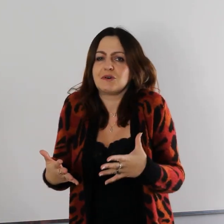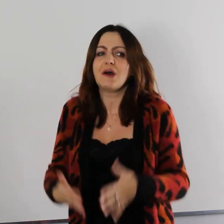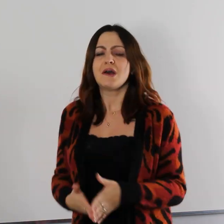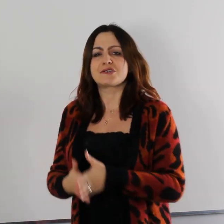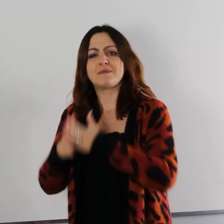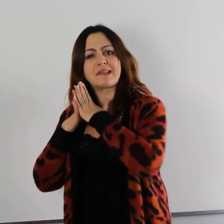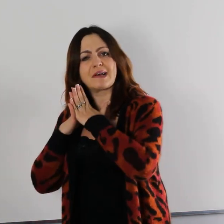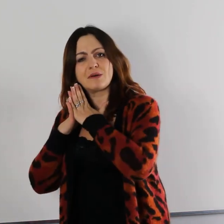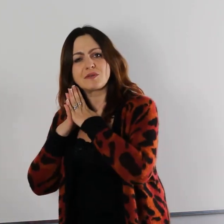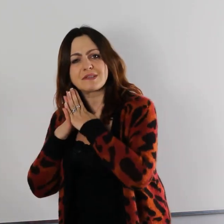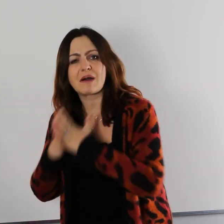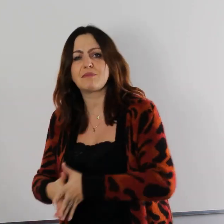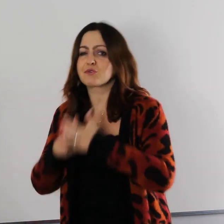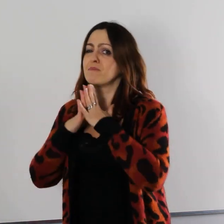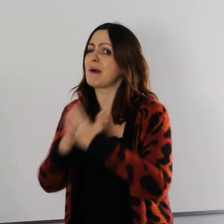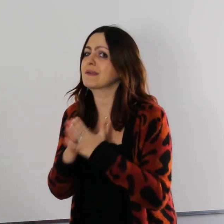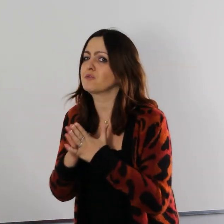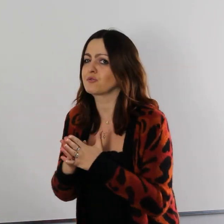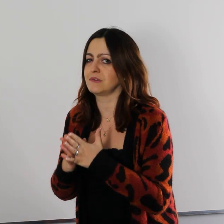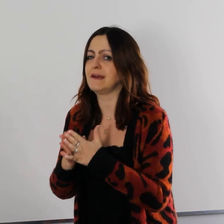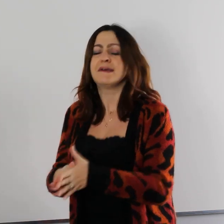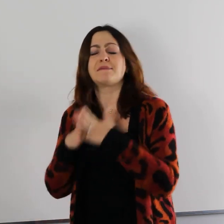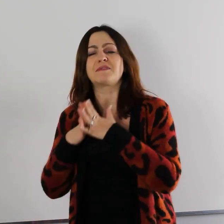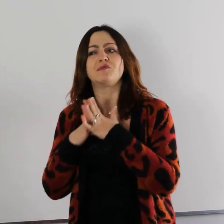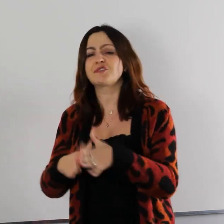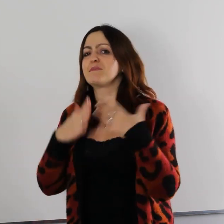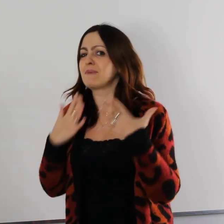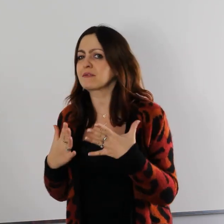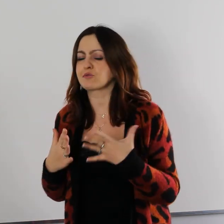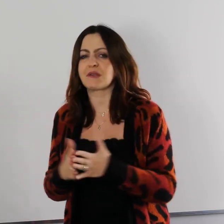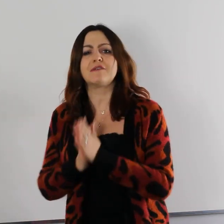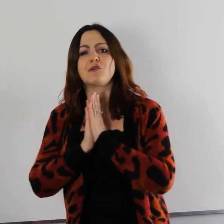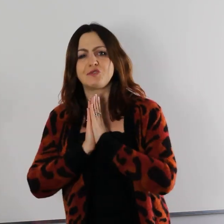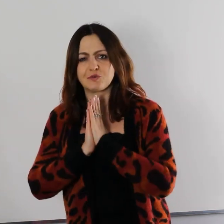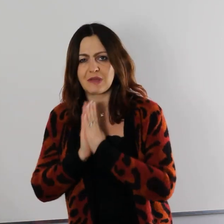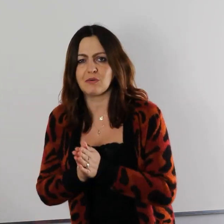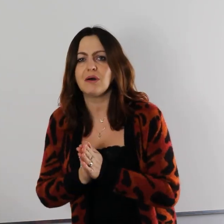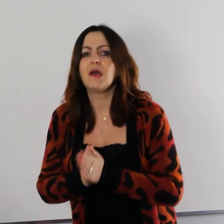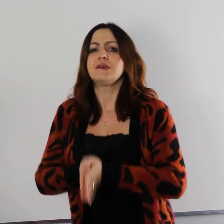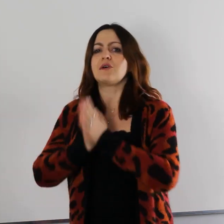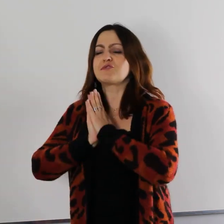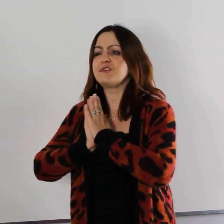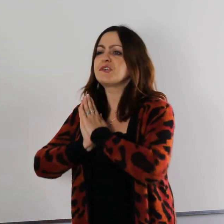to, żeby mnie ten kanał odzyskała. Było to bardzo trudne. Naprawdę uwierzcie mi, bardzo trudne, ale w końcu się to udało. I oczywiście